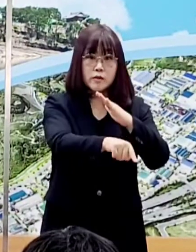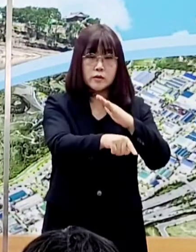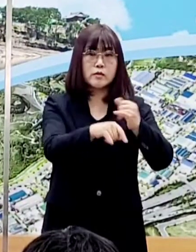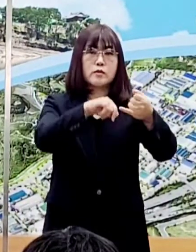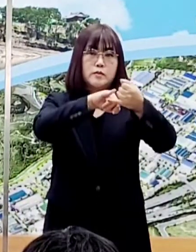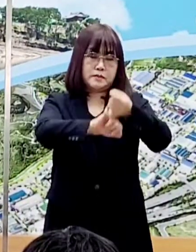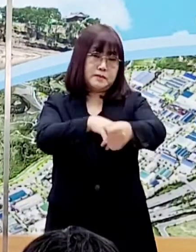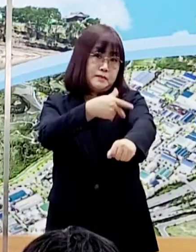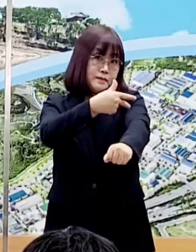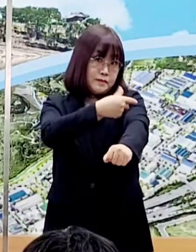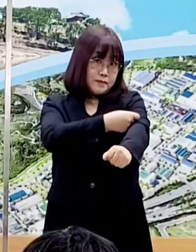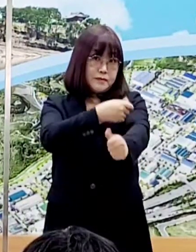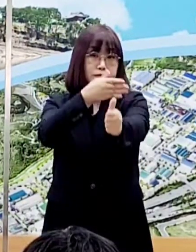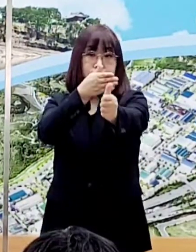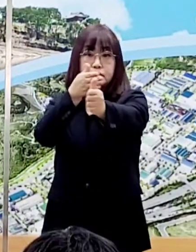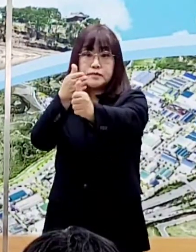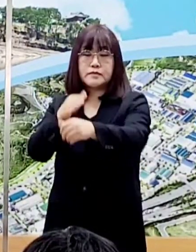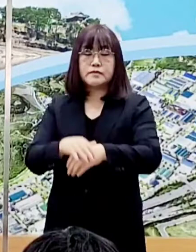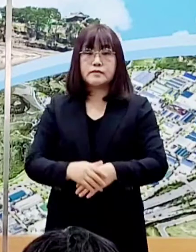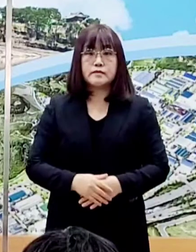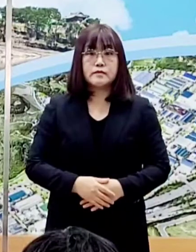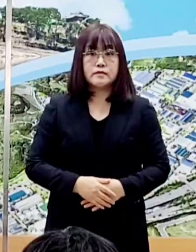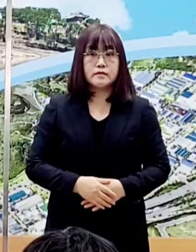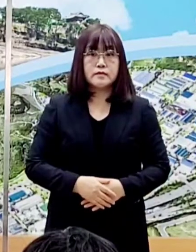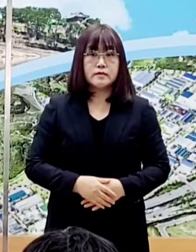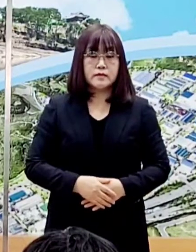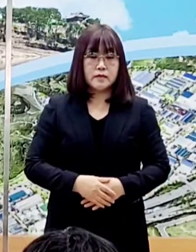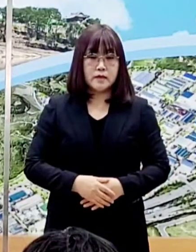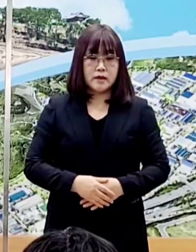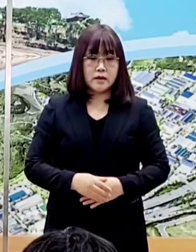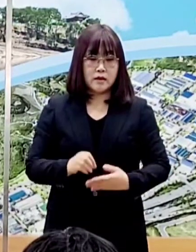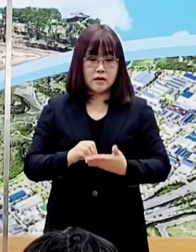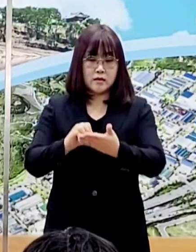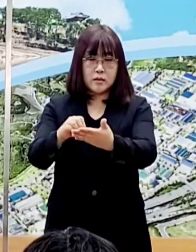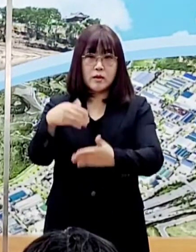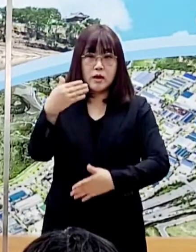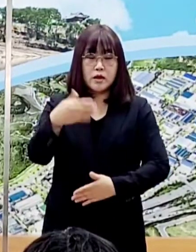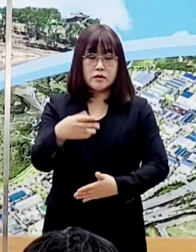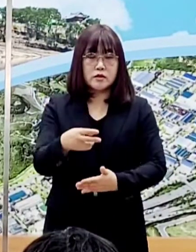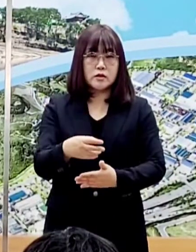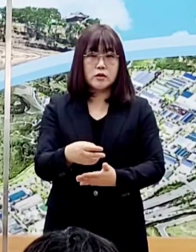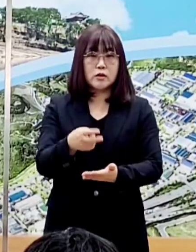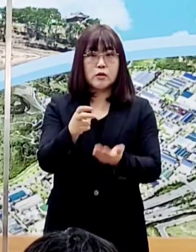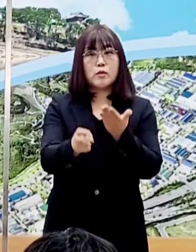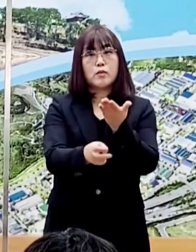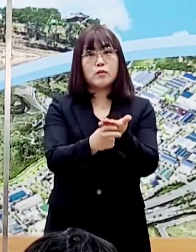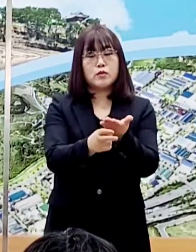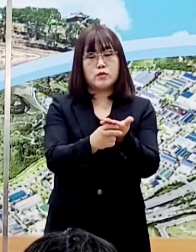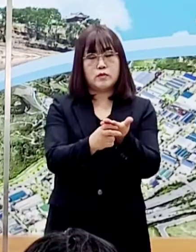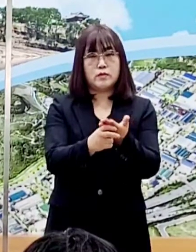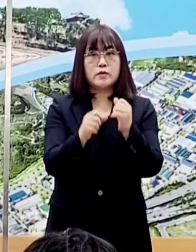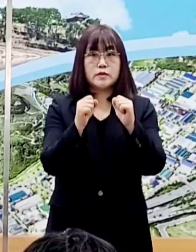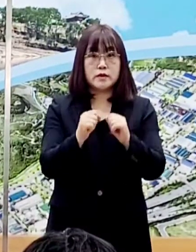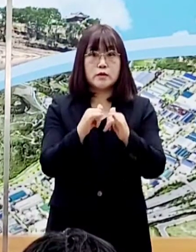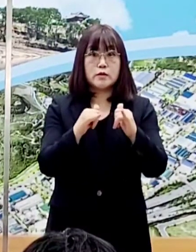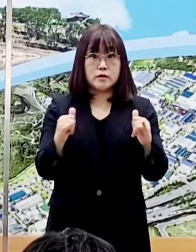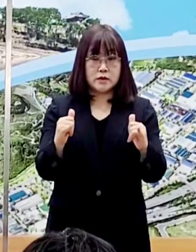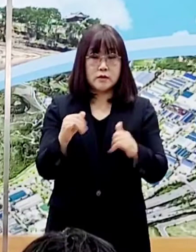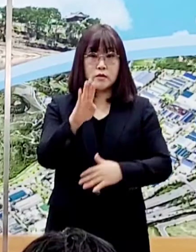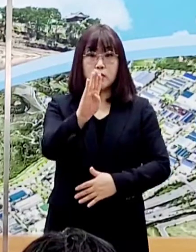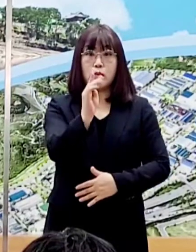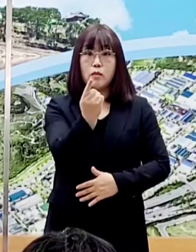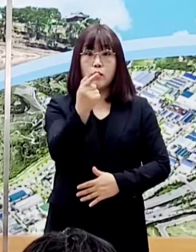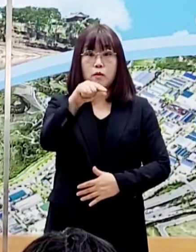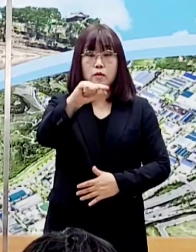접종을 받아주시기 바랍니다. 미 등록 외국인 중 백신 미접종자는 우리시 보건소